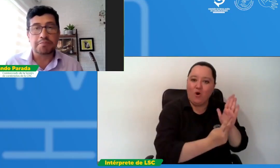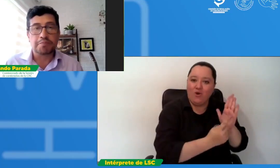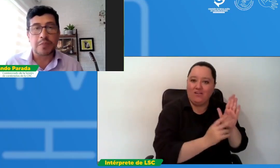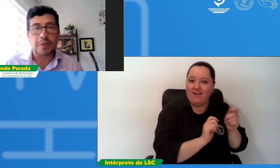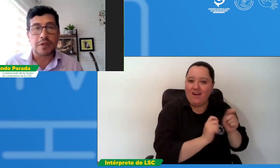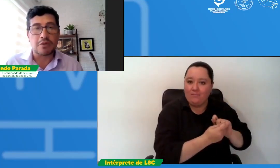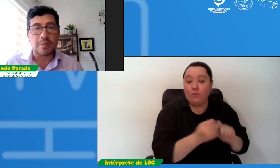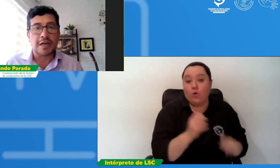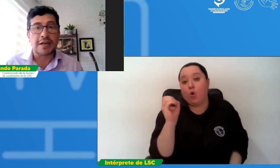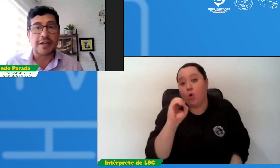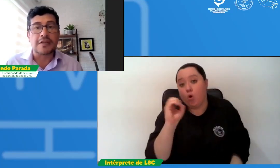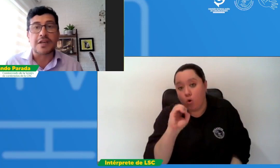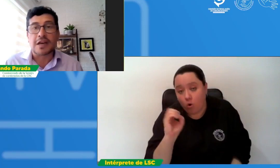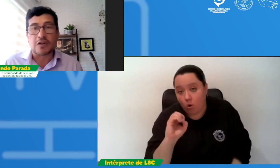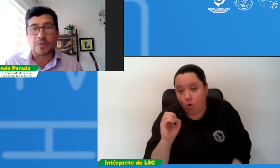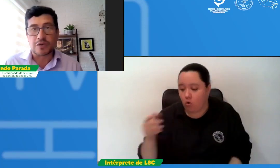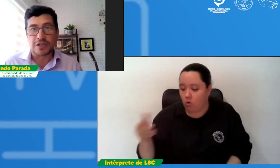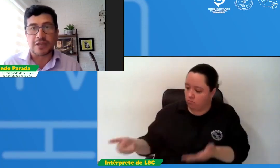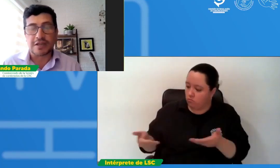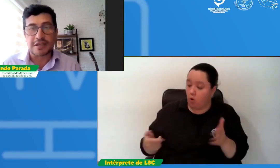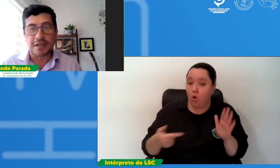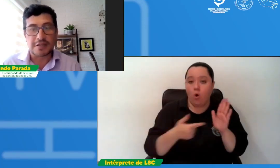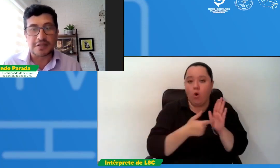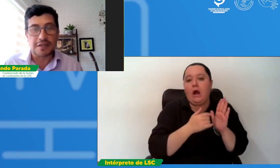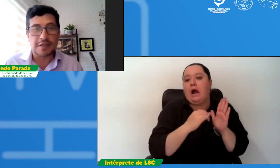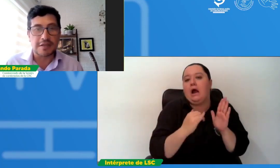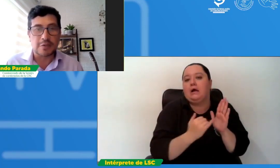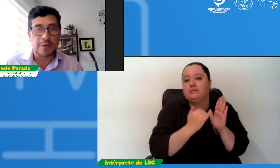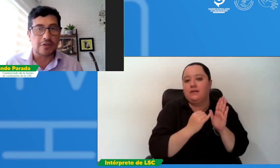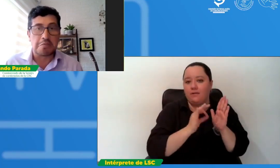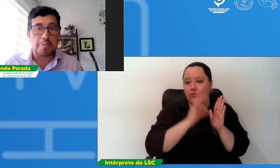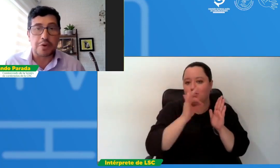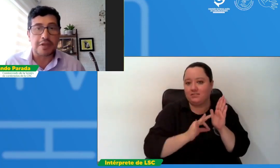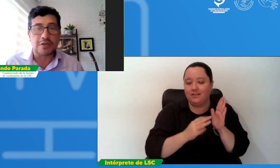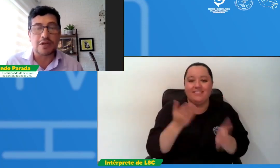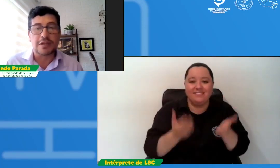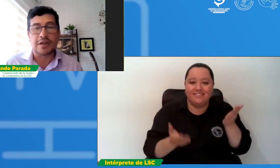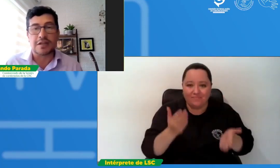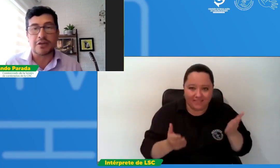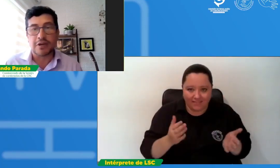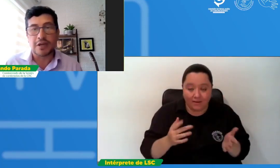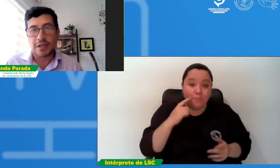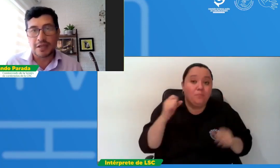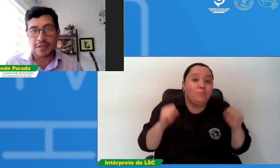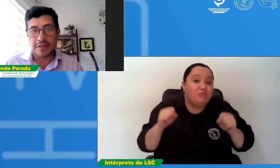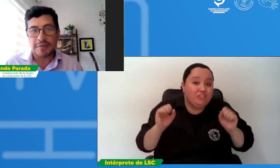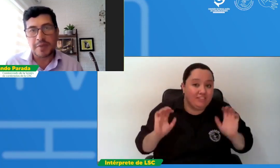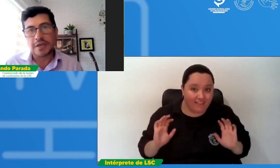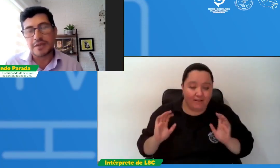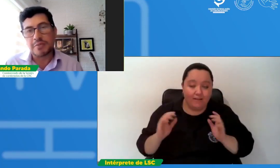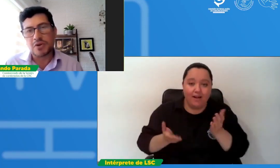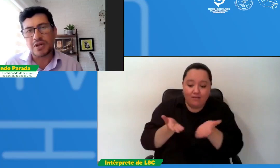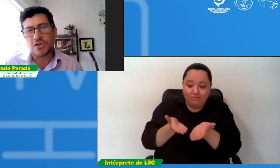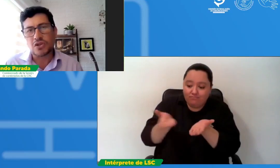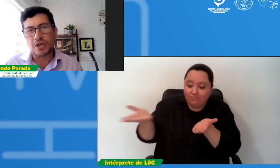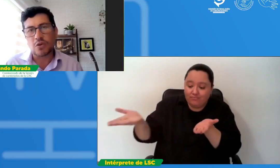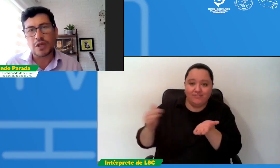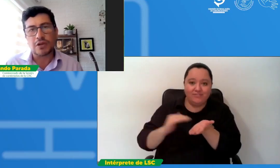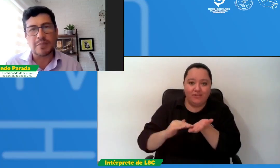de alguna manera ratificar los porcentajes que existen en este momento puede ser una alternativa siempre siempre una acción regulatoria